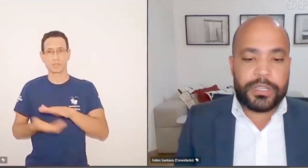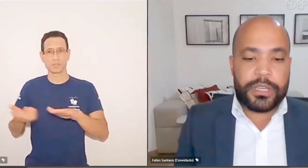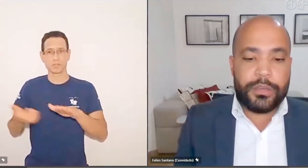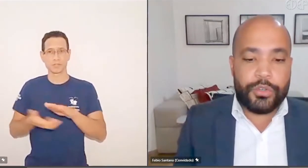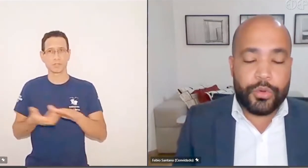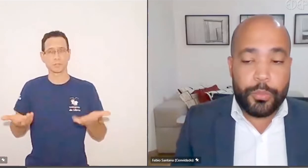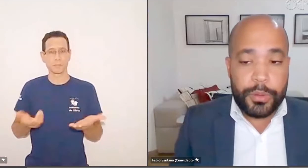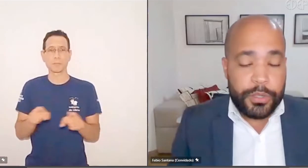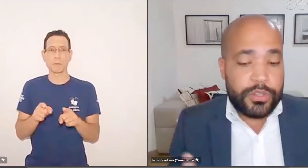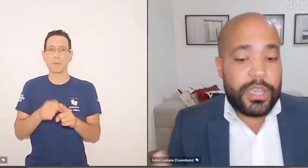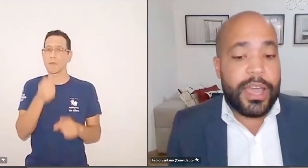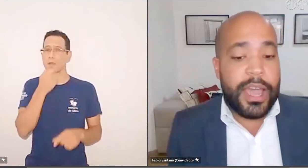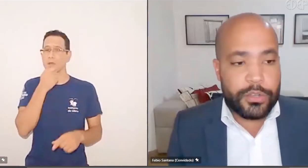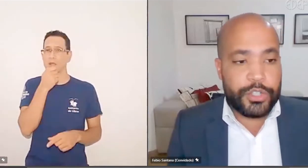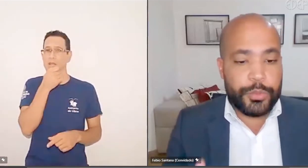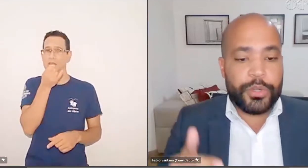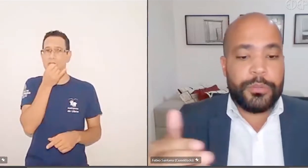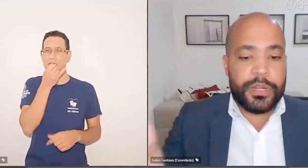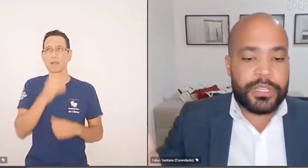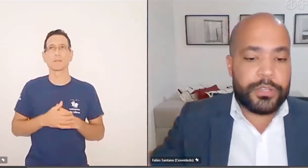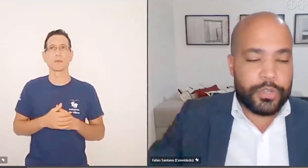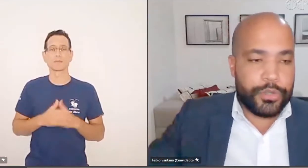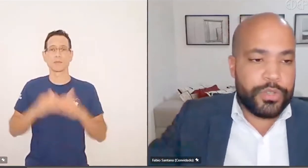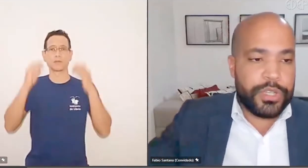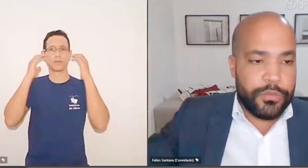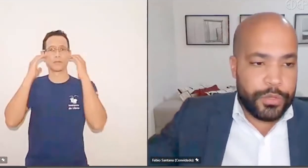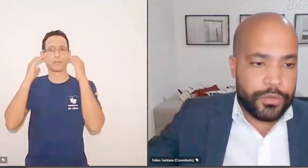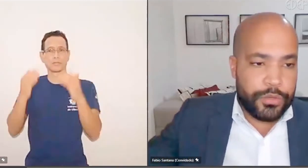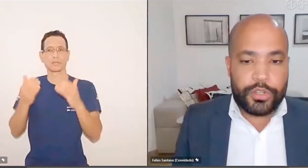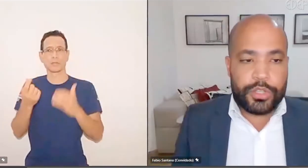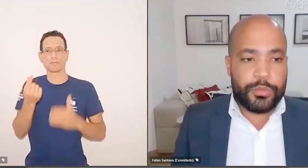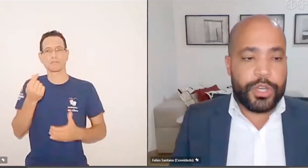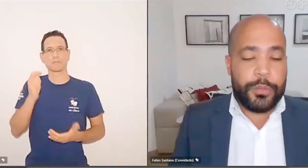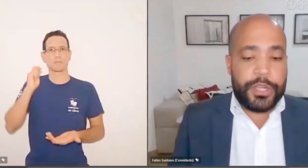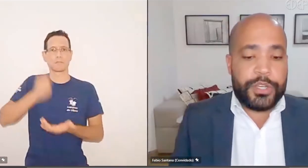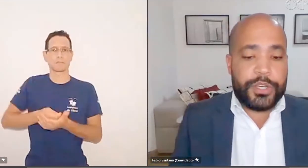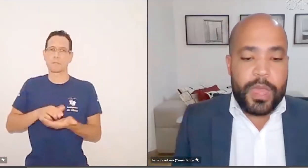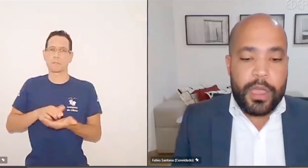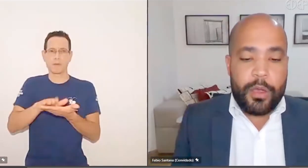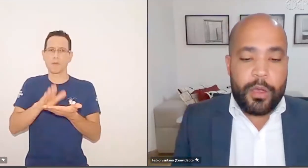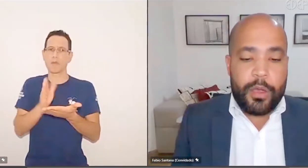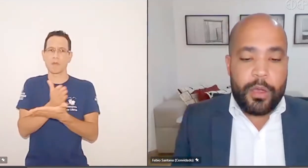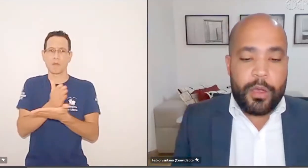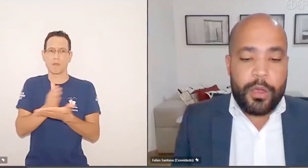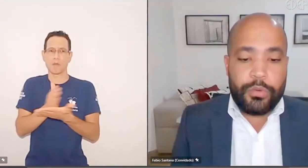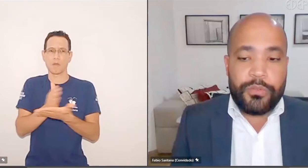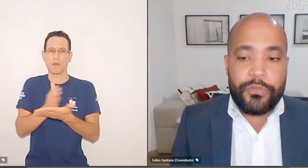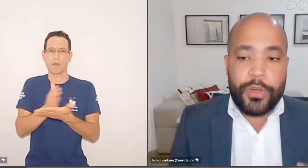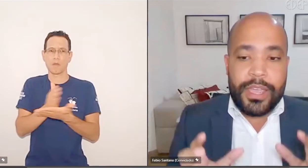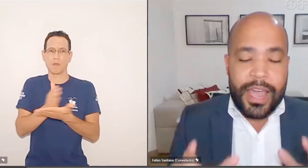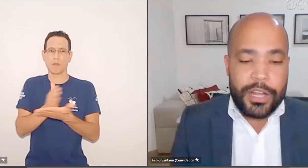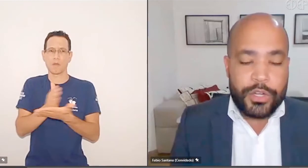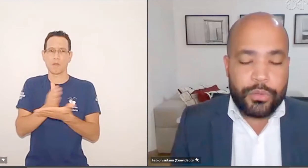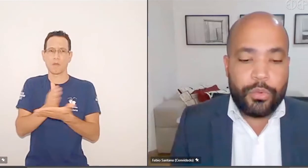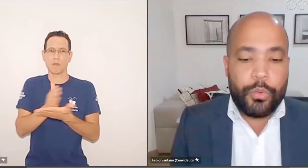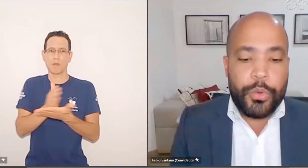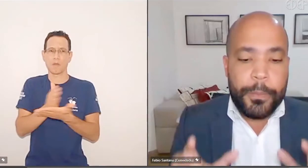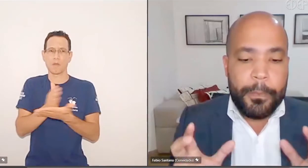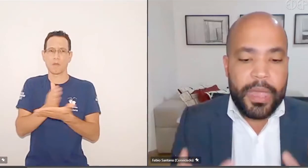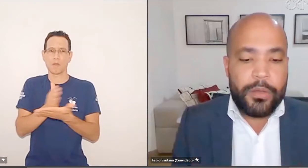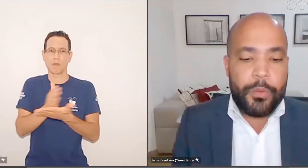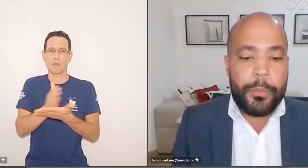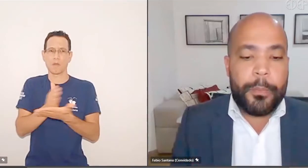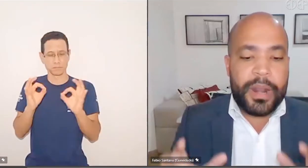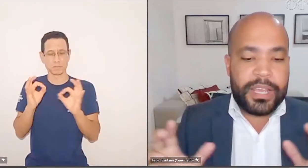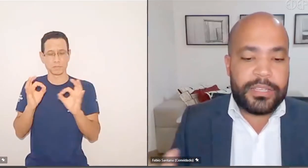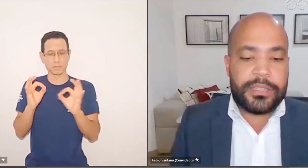contabilizando aqui os cumprimentos sem gastos, né, que são as disponibilizações dos serviços. Nós estamos realmente contabilizando aqui o que foi gasto